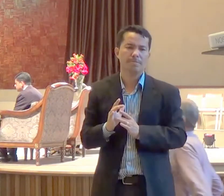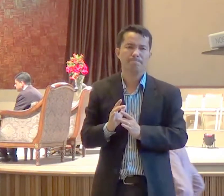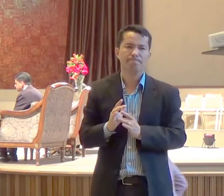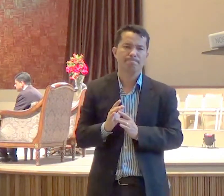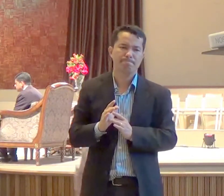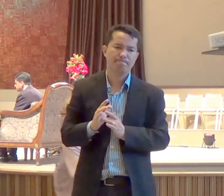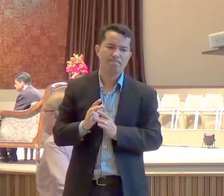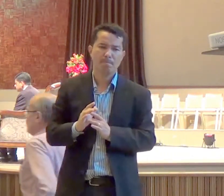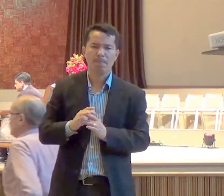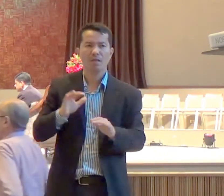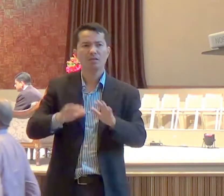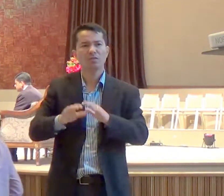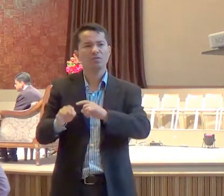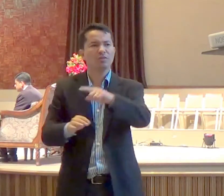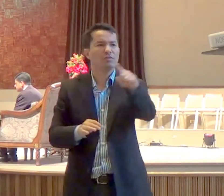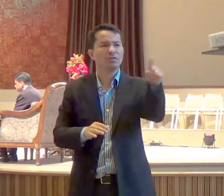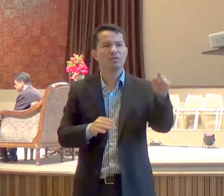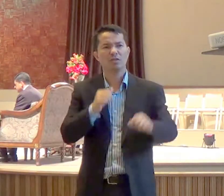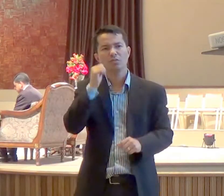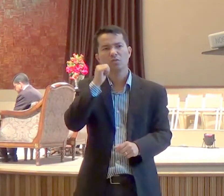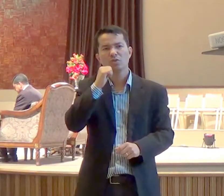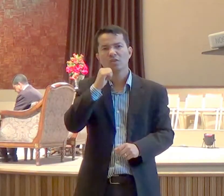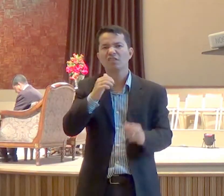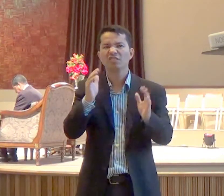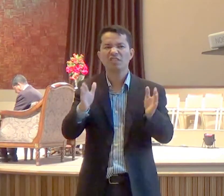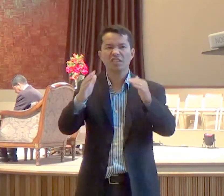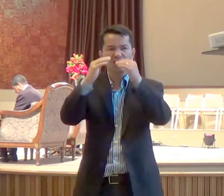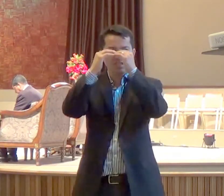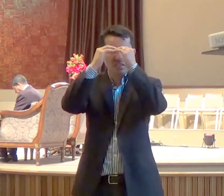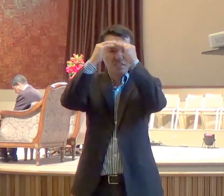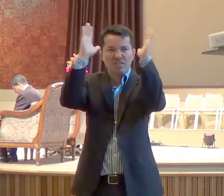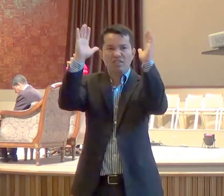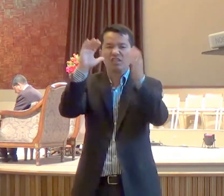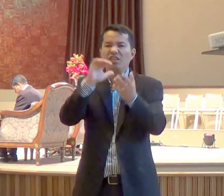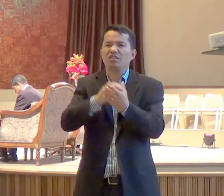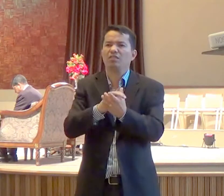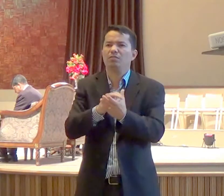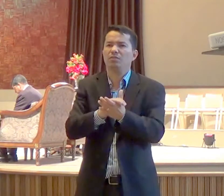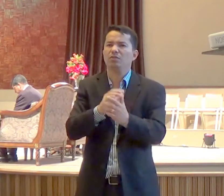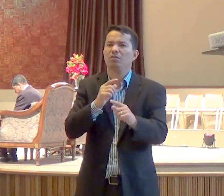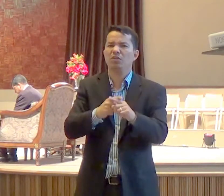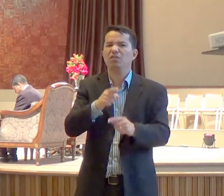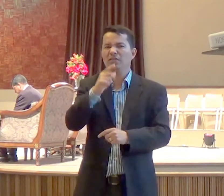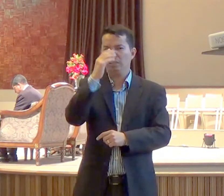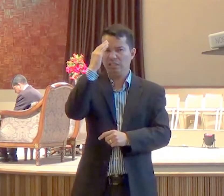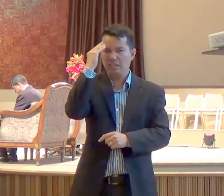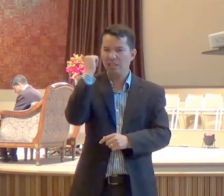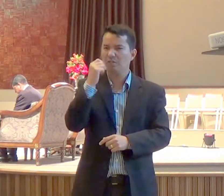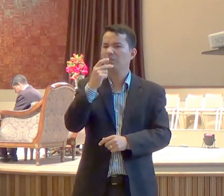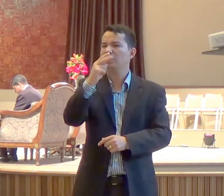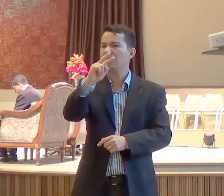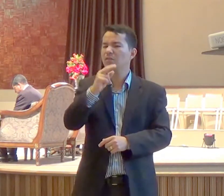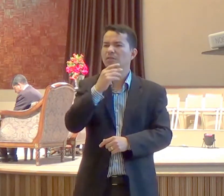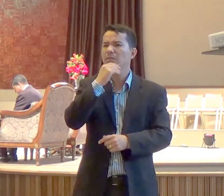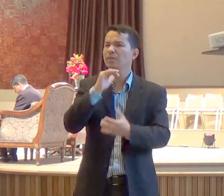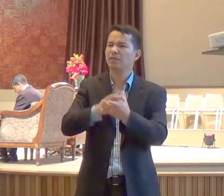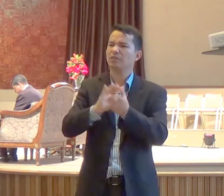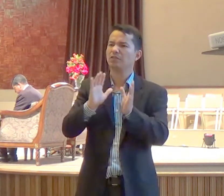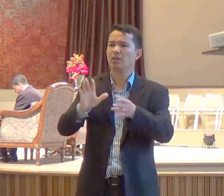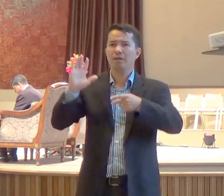talvez mulher, você já tenha desistido, do seu casamento, porque você sabe, que o seu marido, já prometeu milhares de vezes, que vai mudar, e não